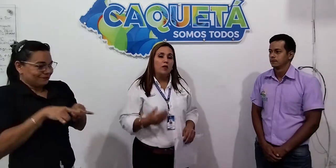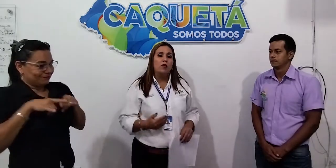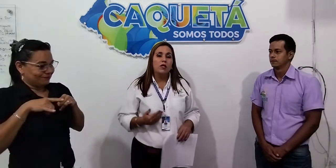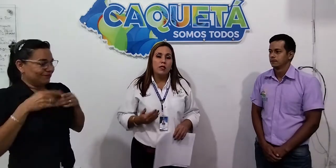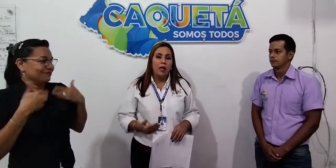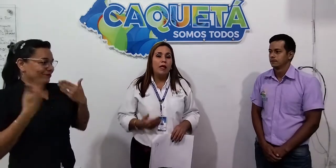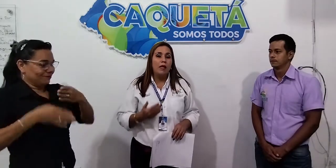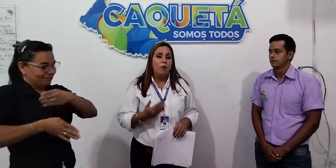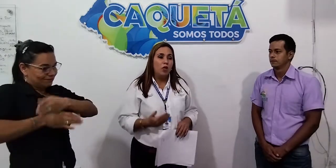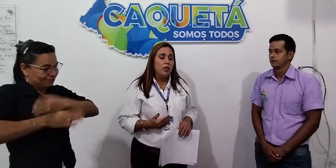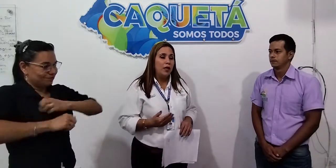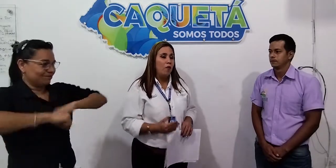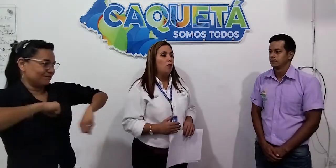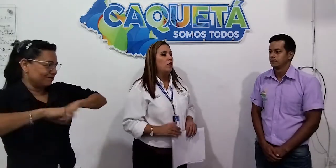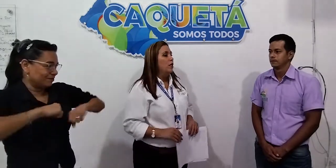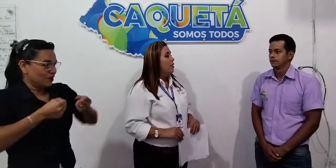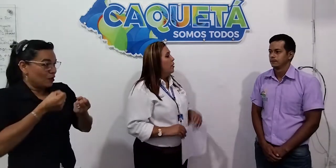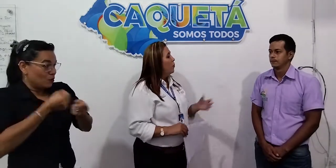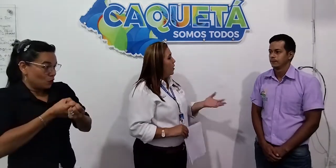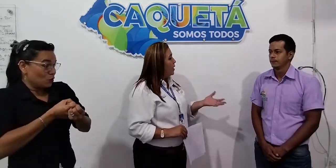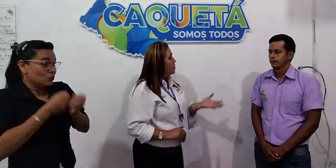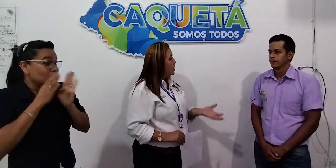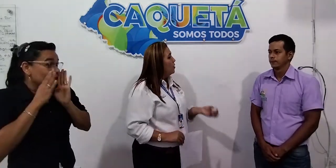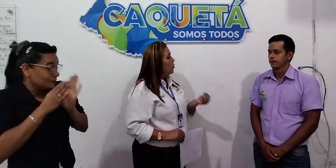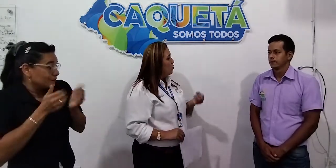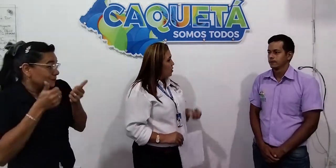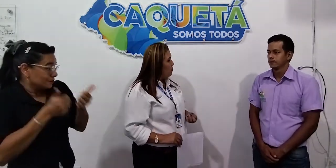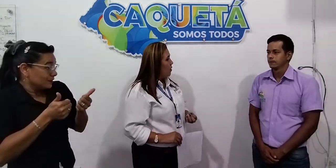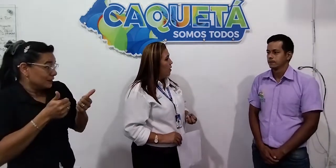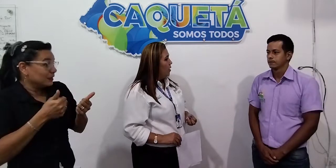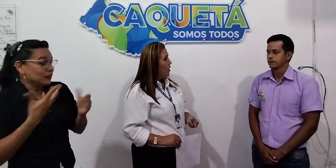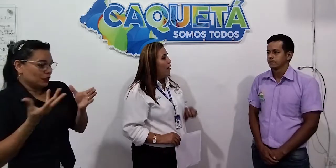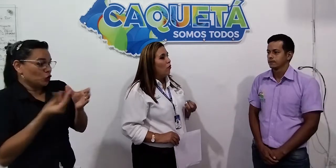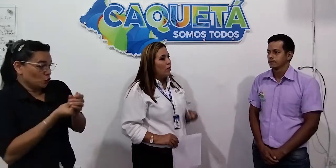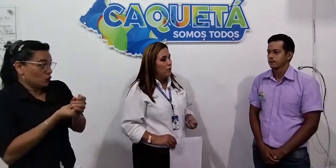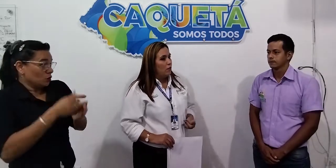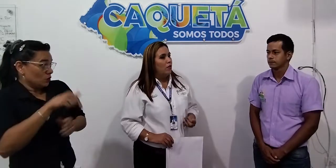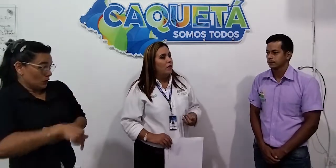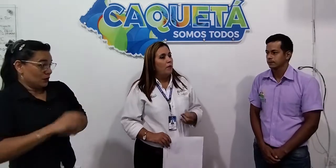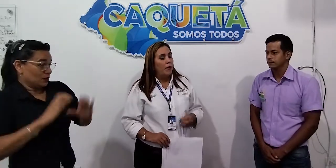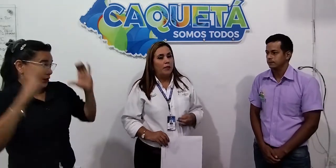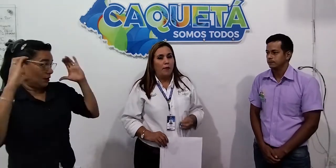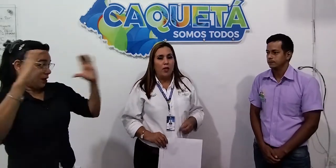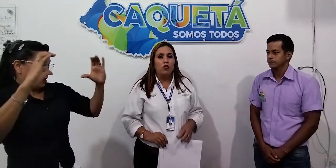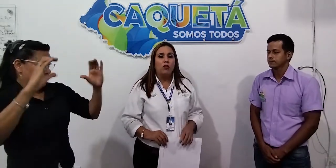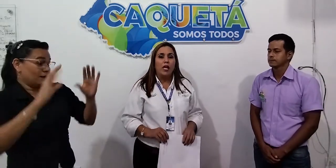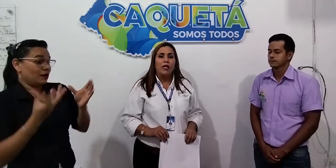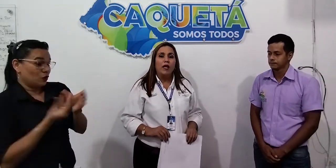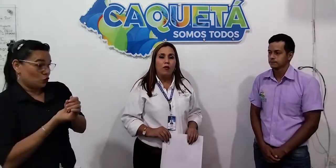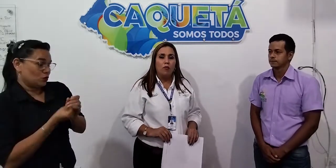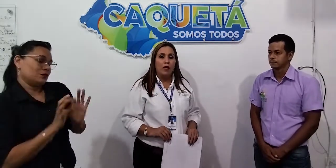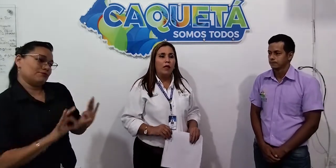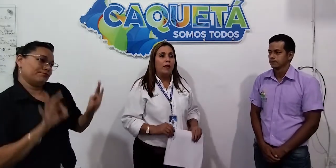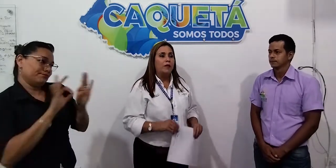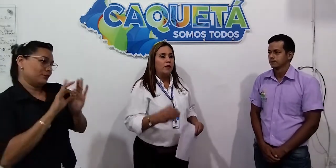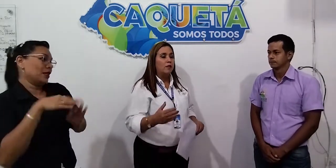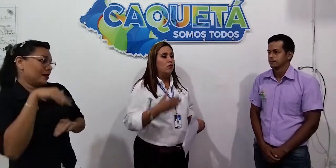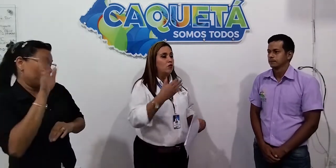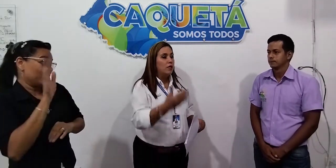con esa bonita labor de poder hacer inclusive la educación en el departamento en cada una de ellas donde